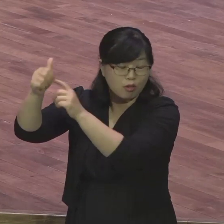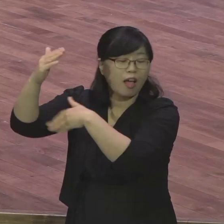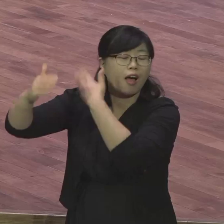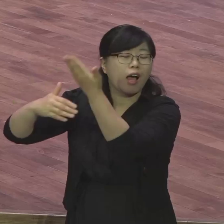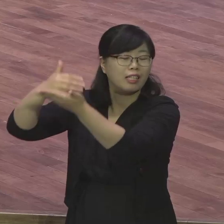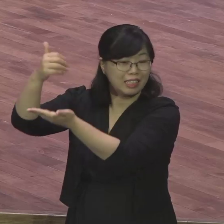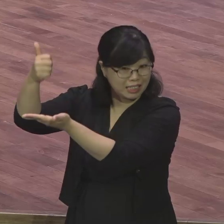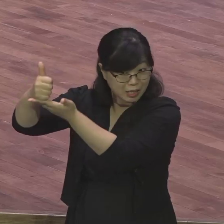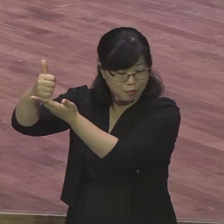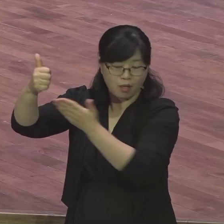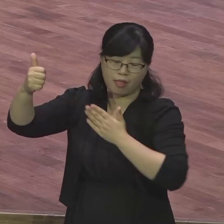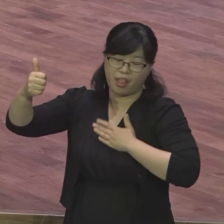아버지 맞아요?